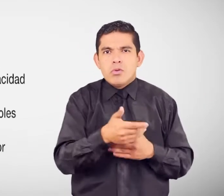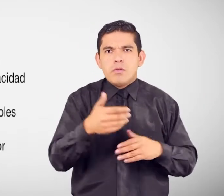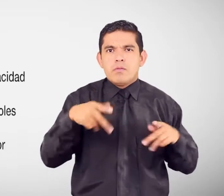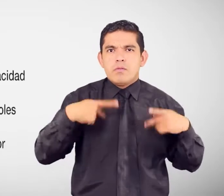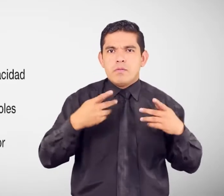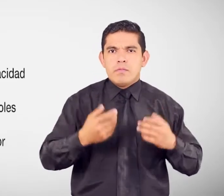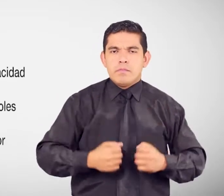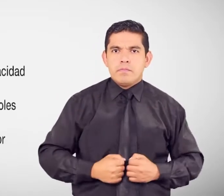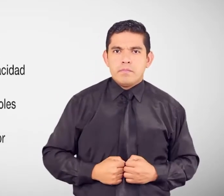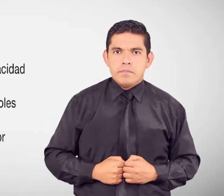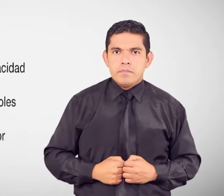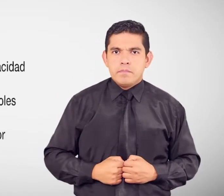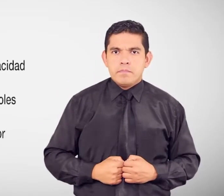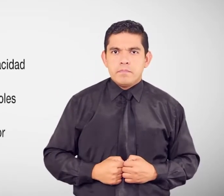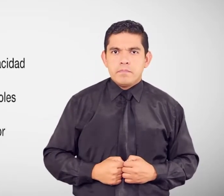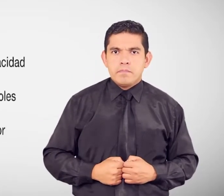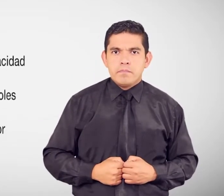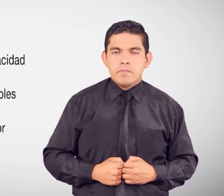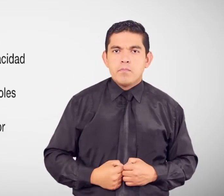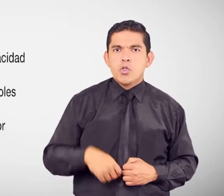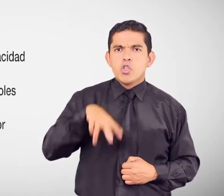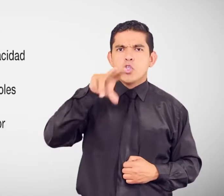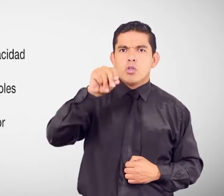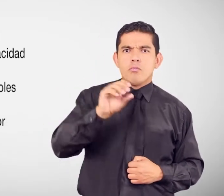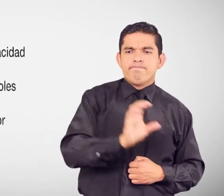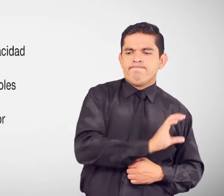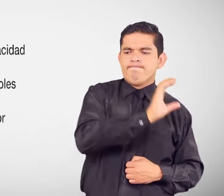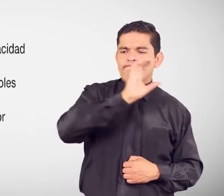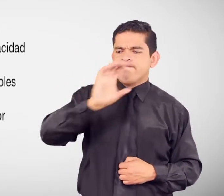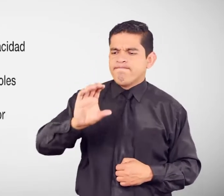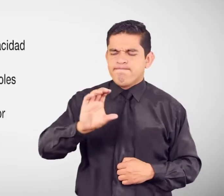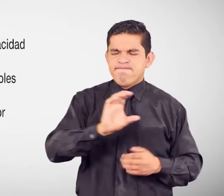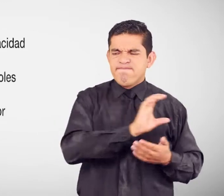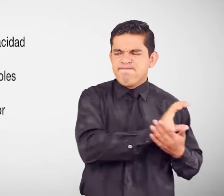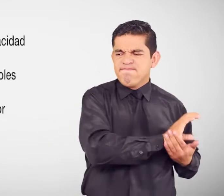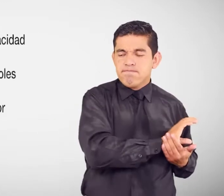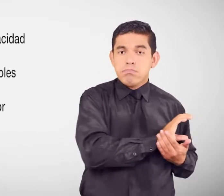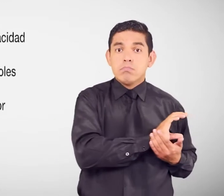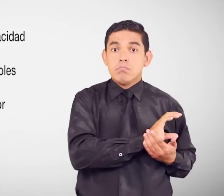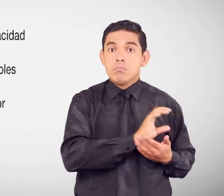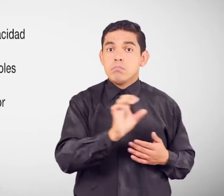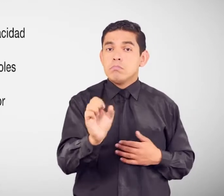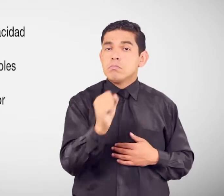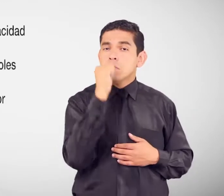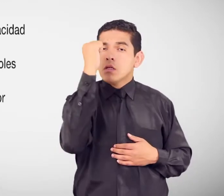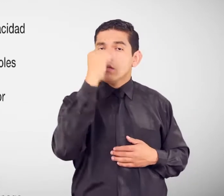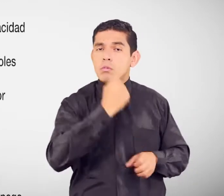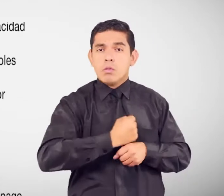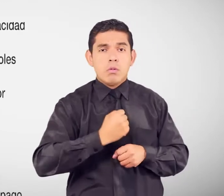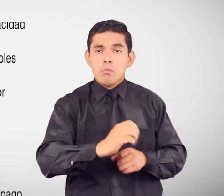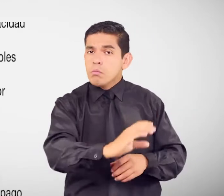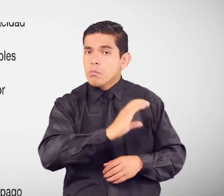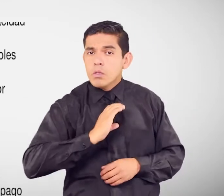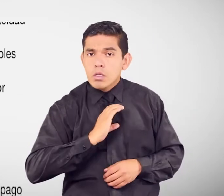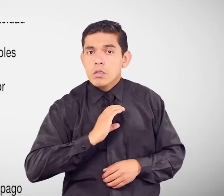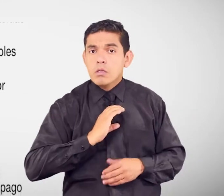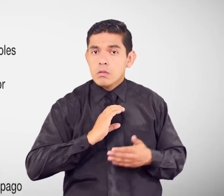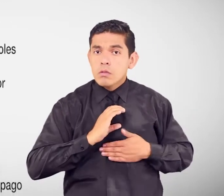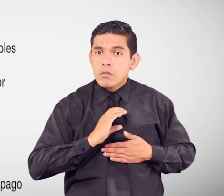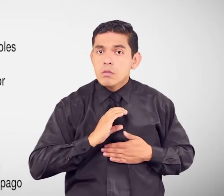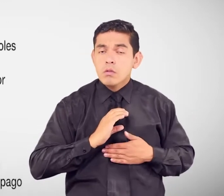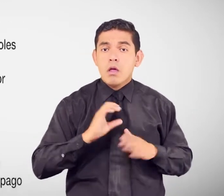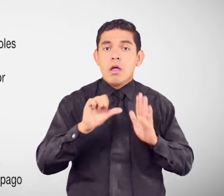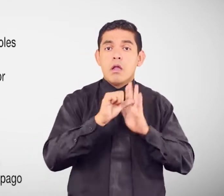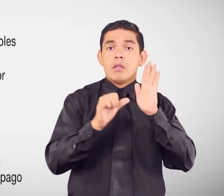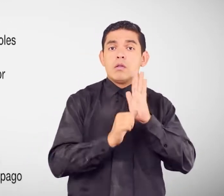Negativa de indemnizaciones Los derechos del trabajador Son irrenunciables Y así Y El artículo 51